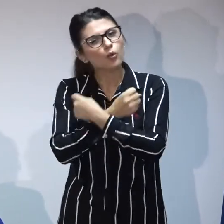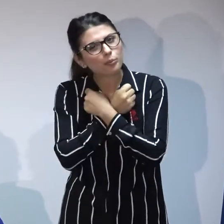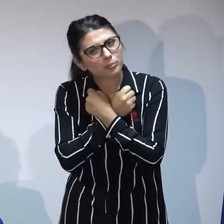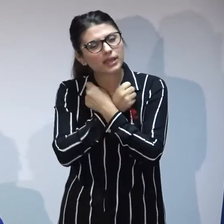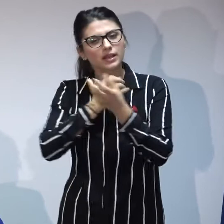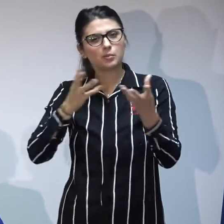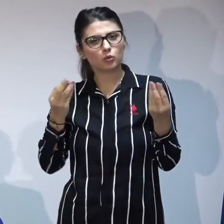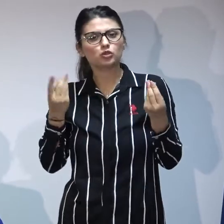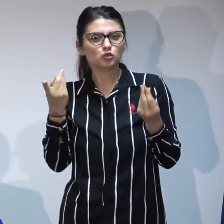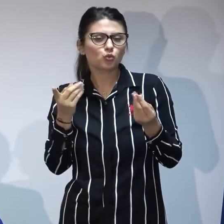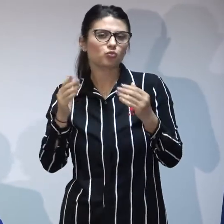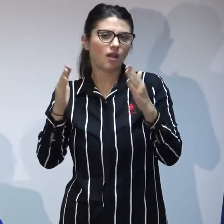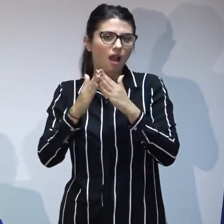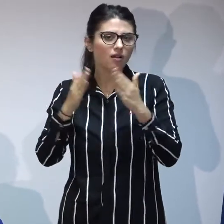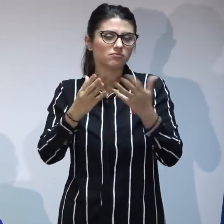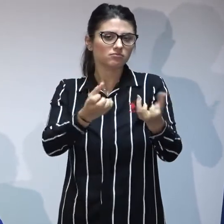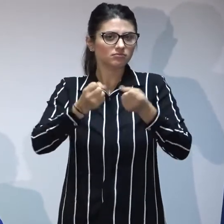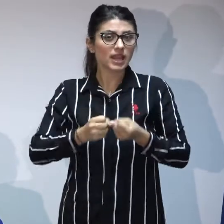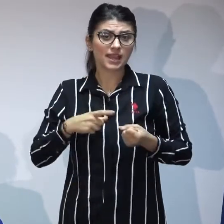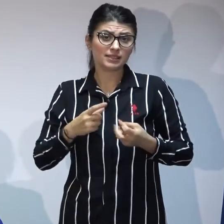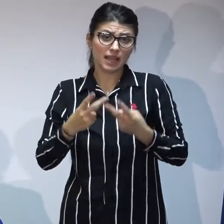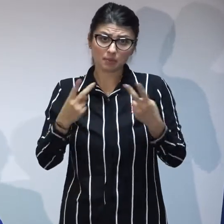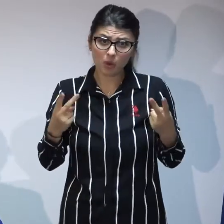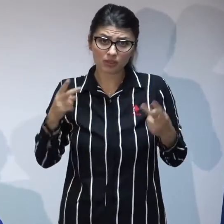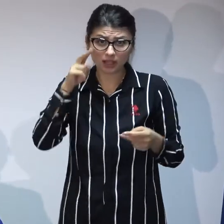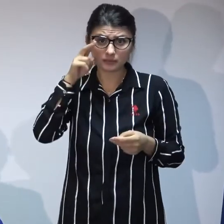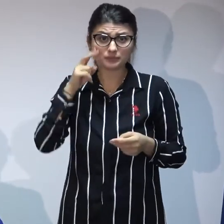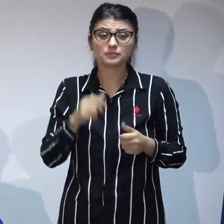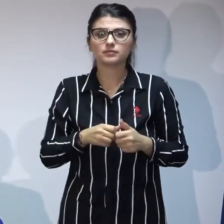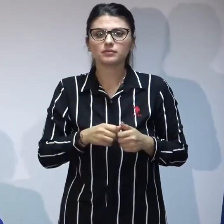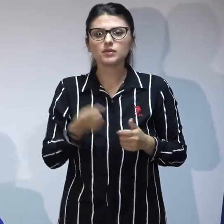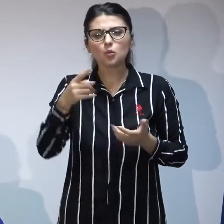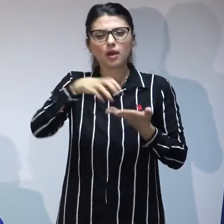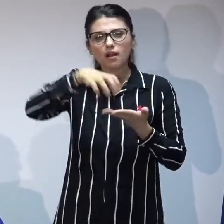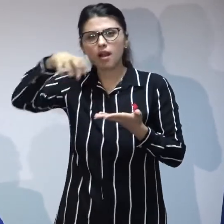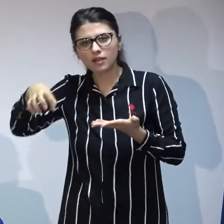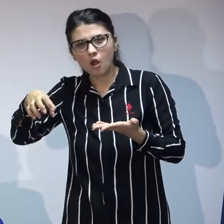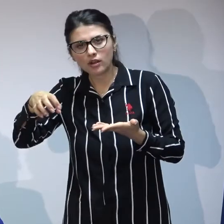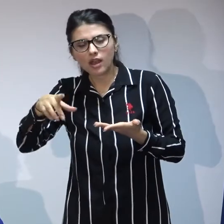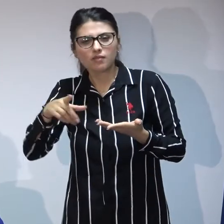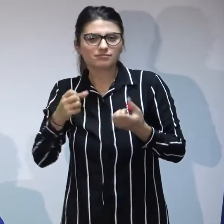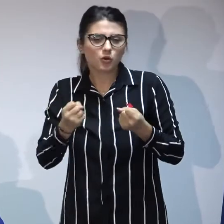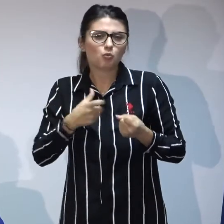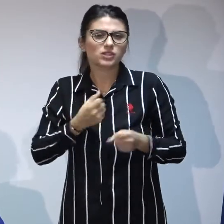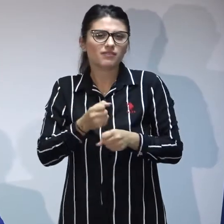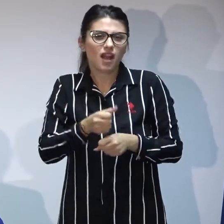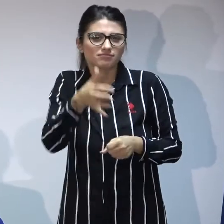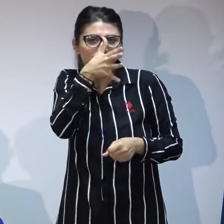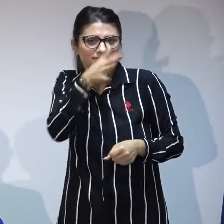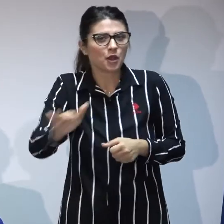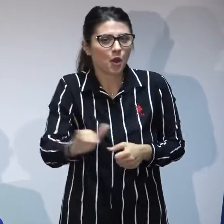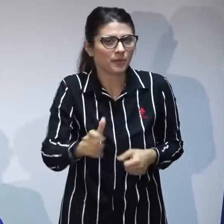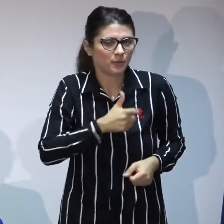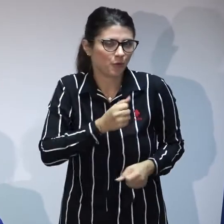categorie importantă care doresc să adopte din imposibilitatea de a avea copii am primit foarte